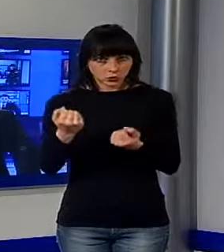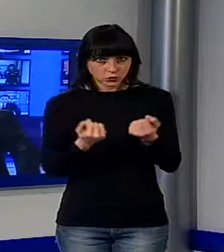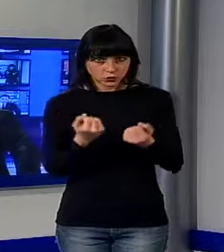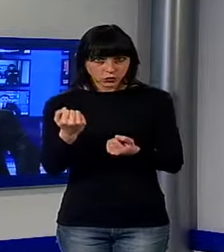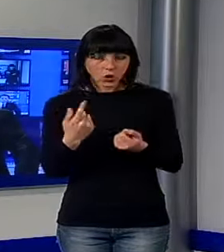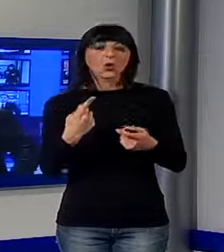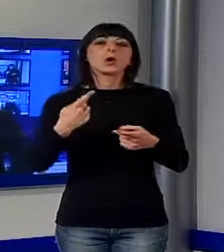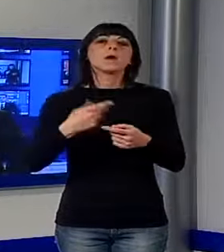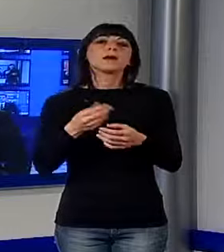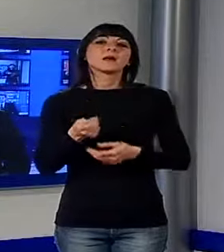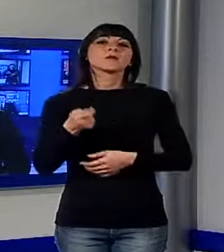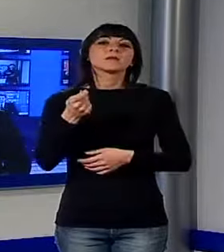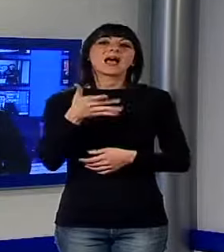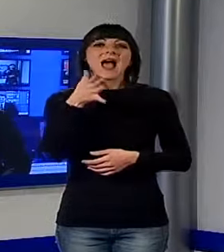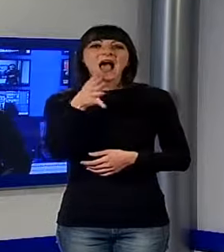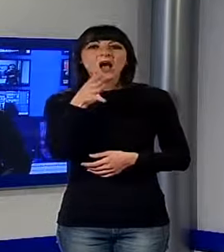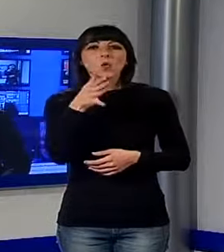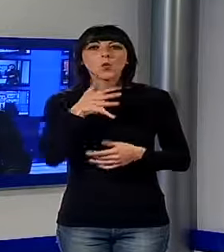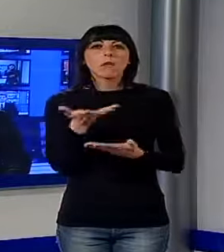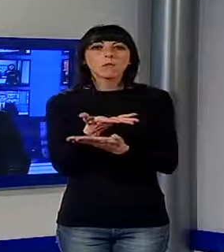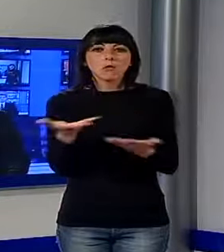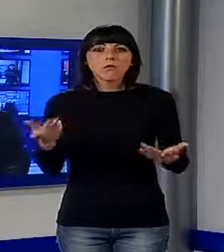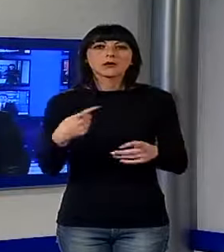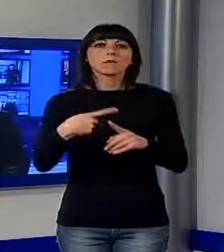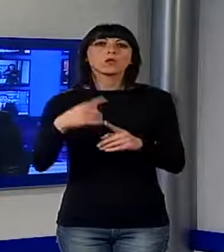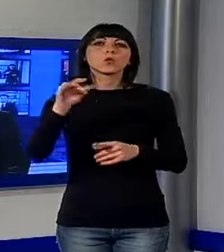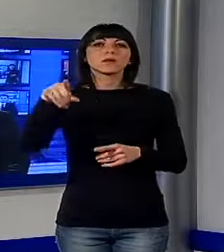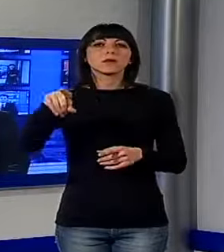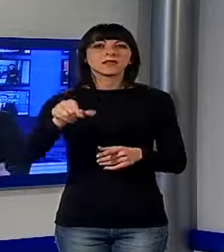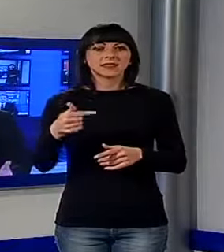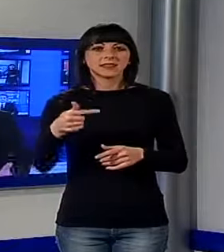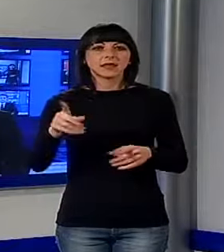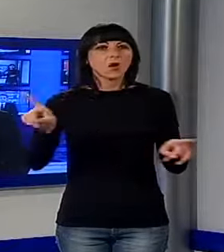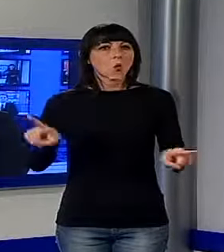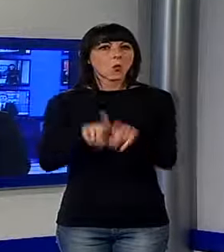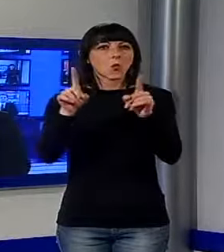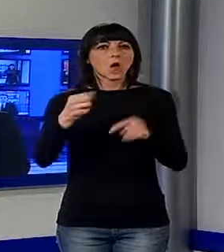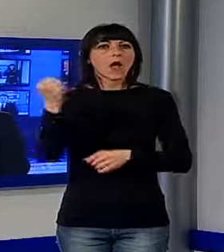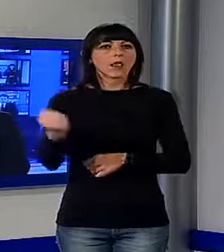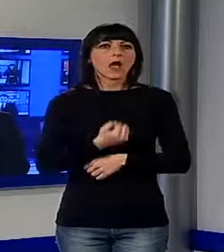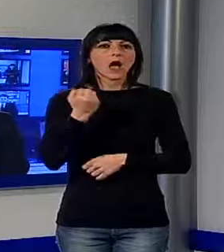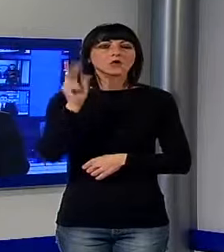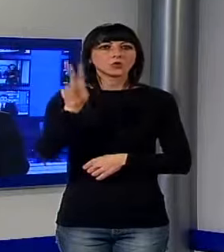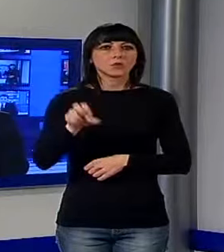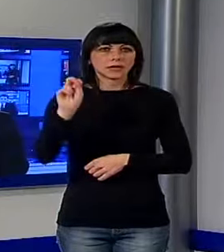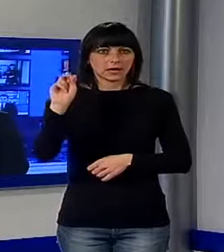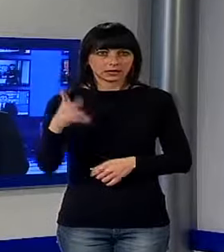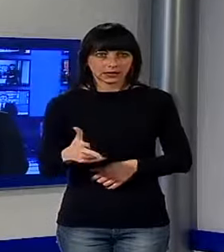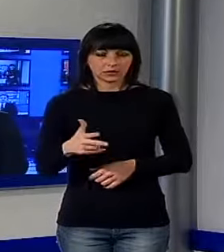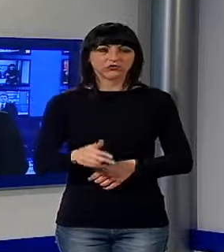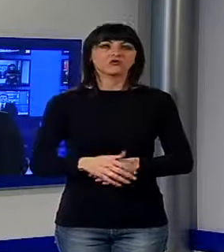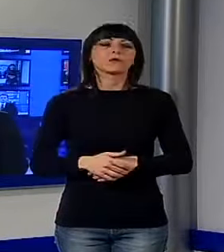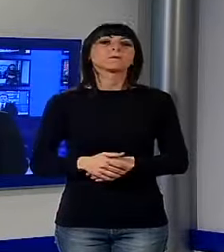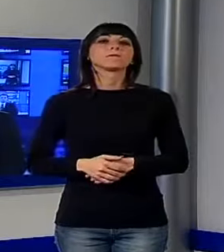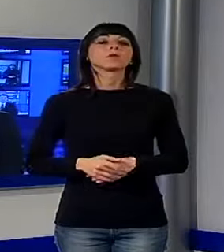'ente per le concessioni di acqua pubblica, e l'IPT, ossia l'imposta provinciale per la trascrizione dei veicoli al Prà.